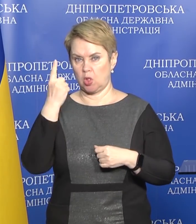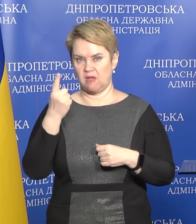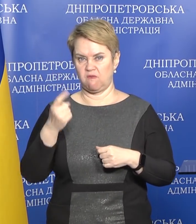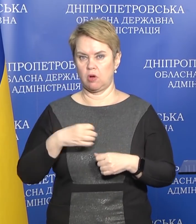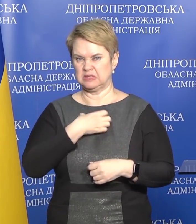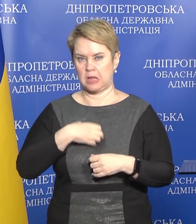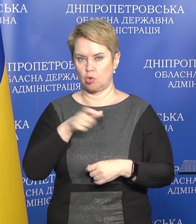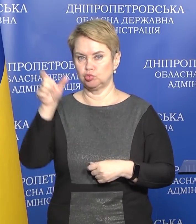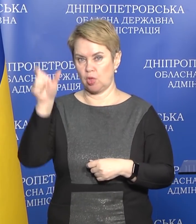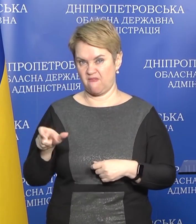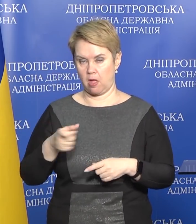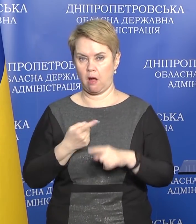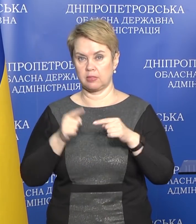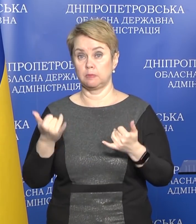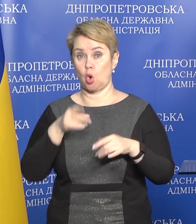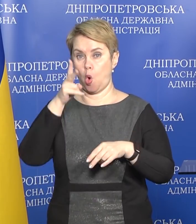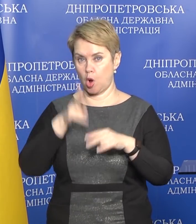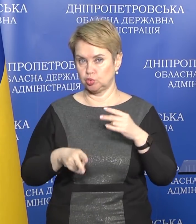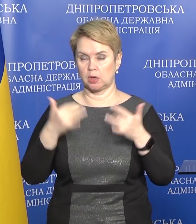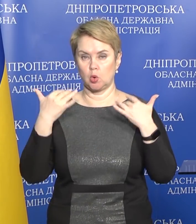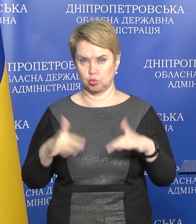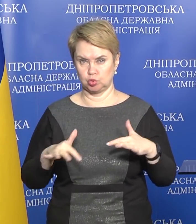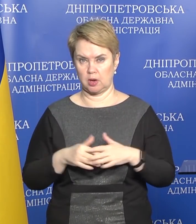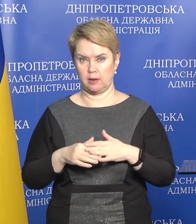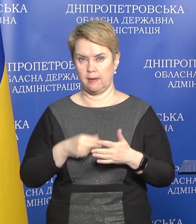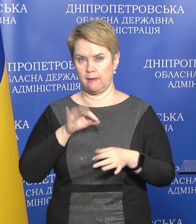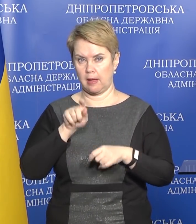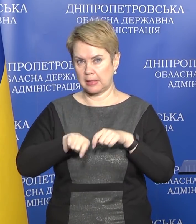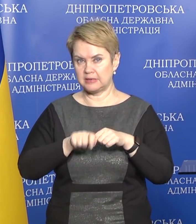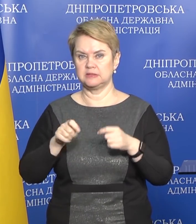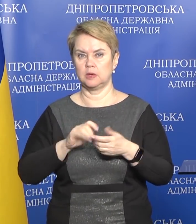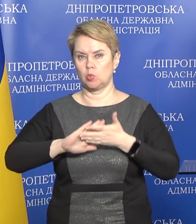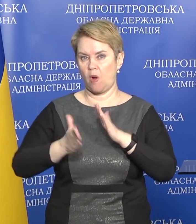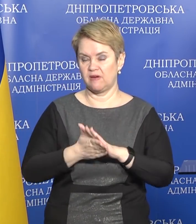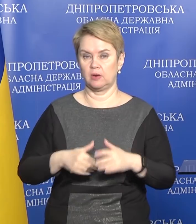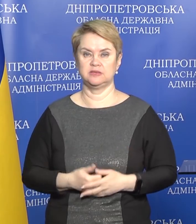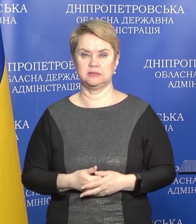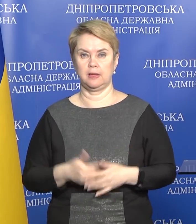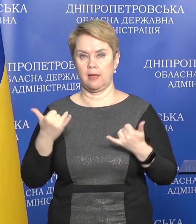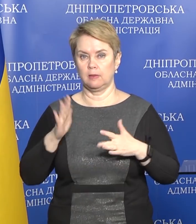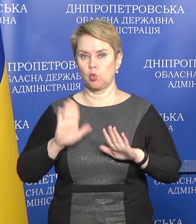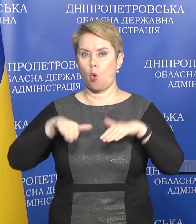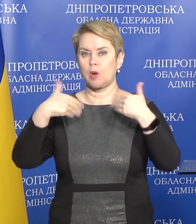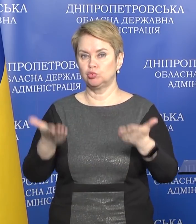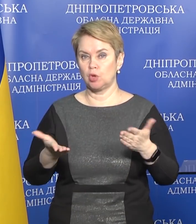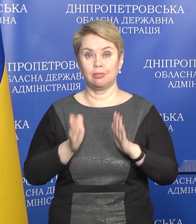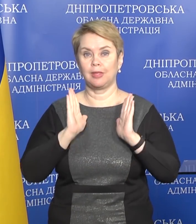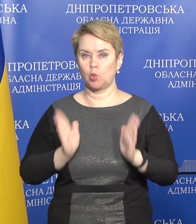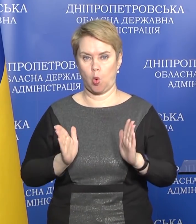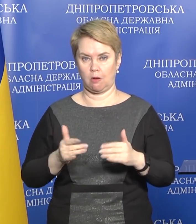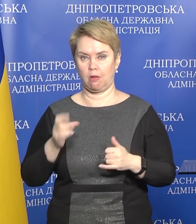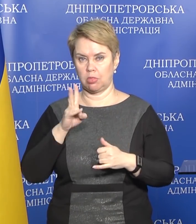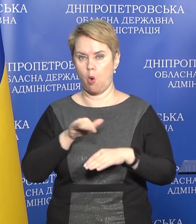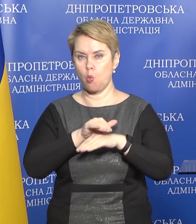знакового человека. Сейчас мы окончательно уже финализируем наши договоренности, и это будет обращение не только